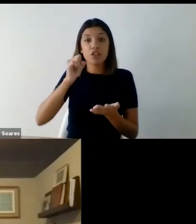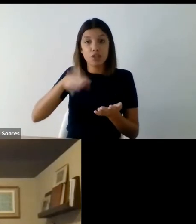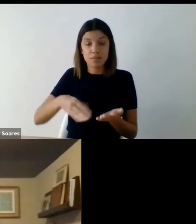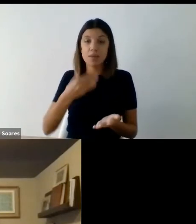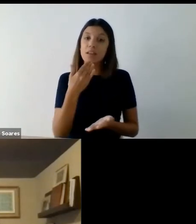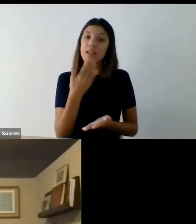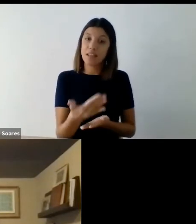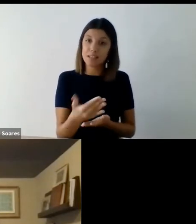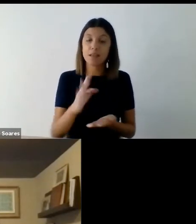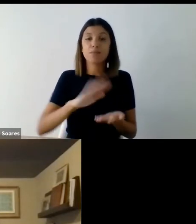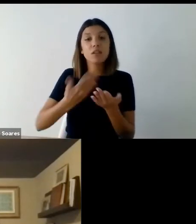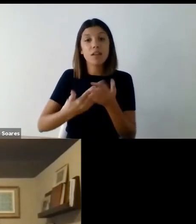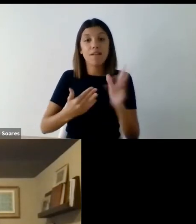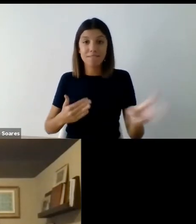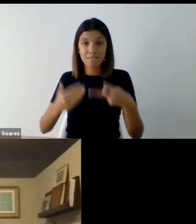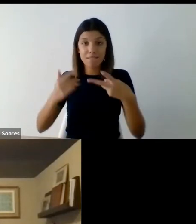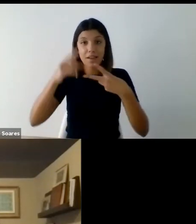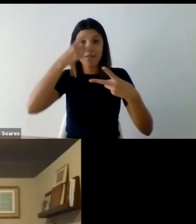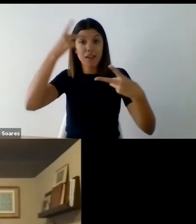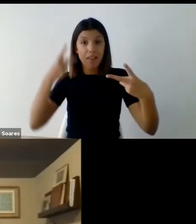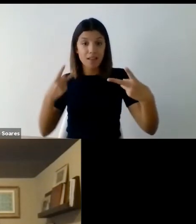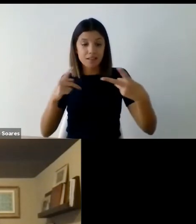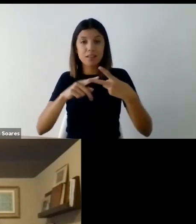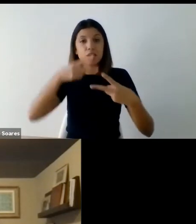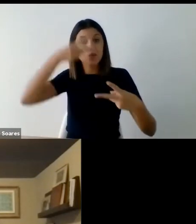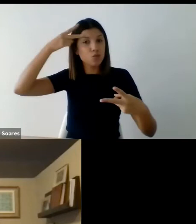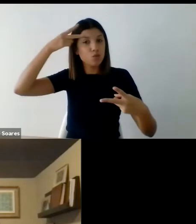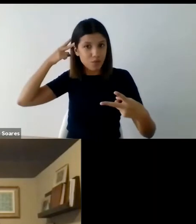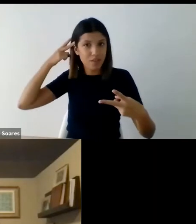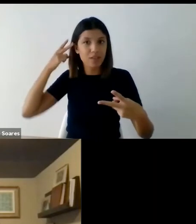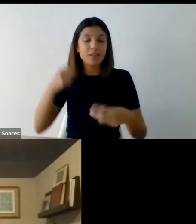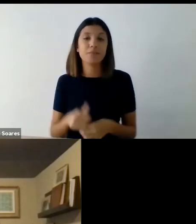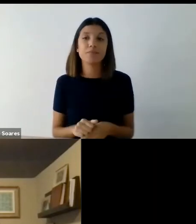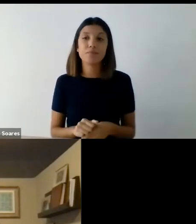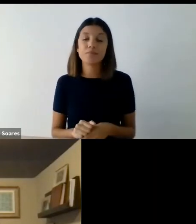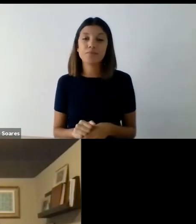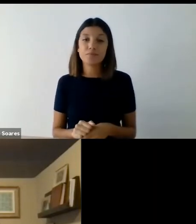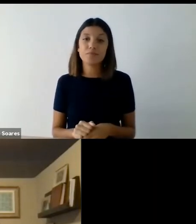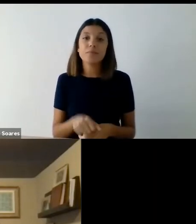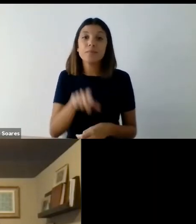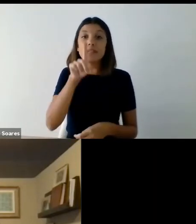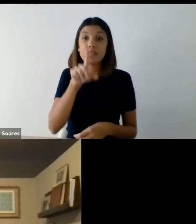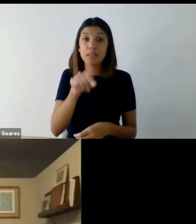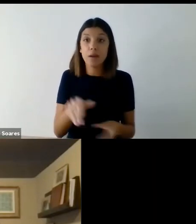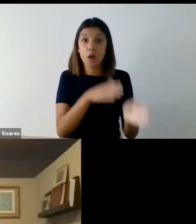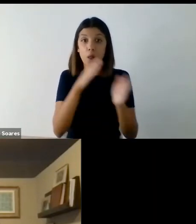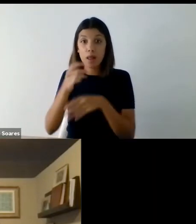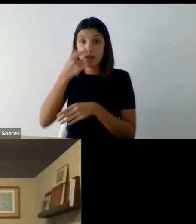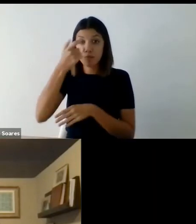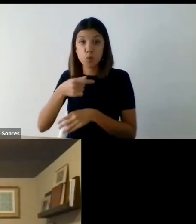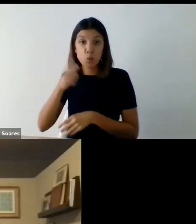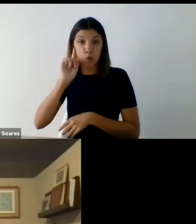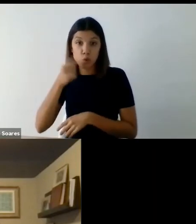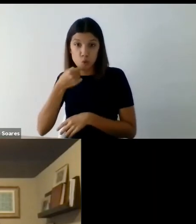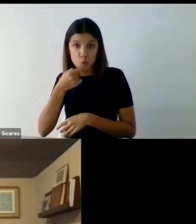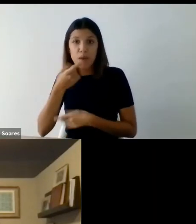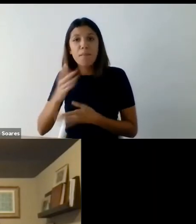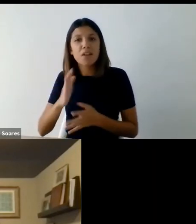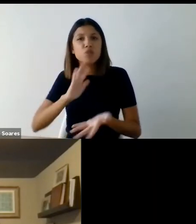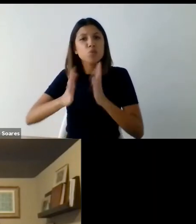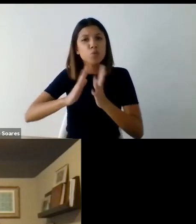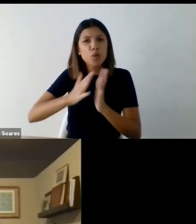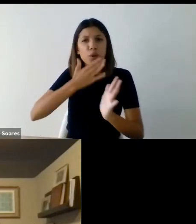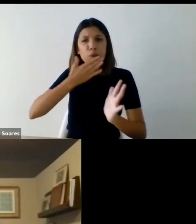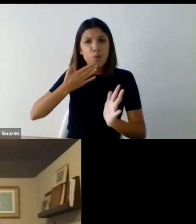Agradecemos aos intérpretes Valentim Carvalho e Sofia Soares. E as pessoas surdas que não falam língua gestual ou